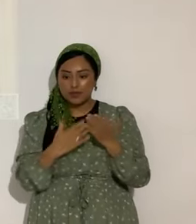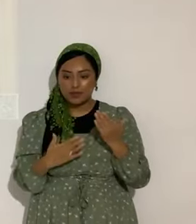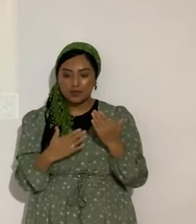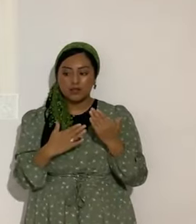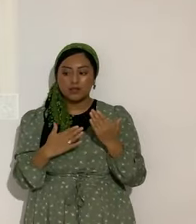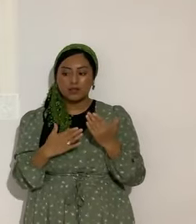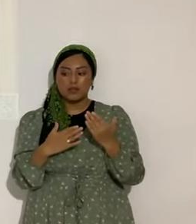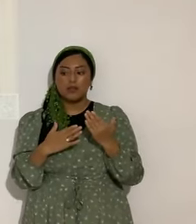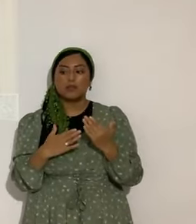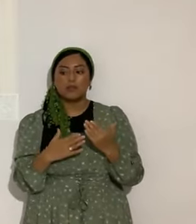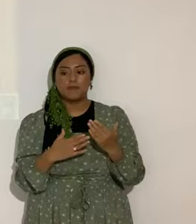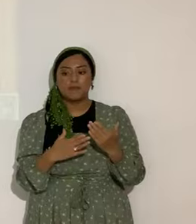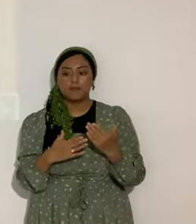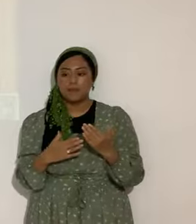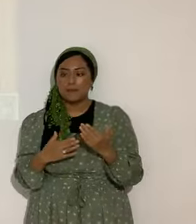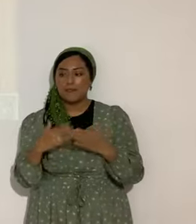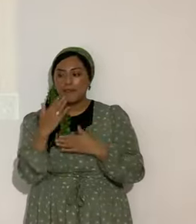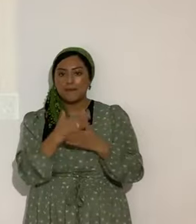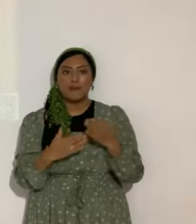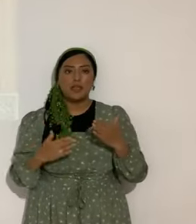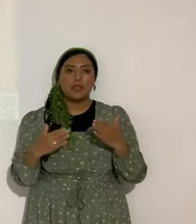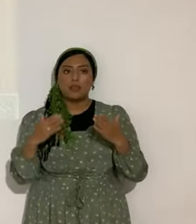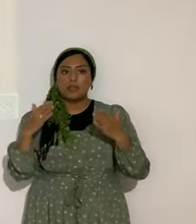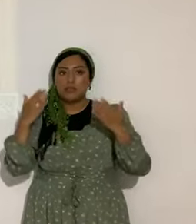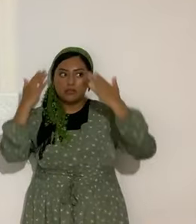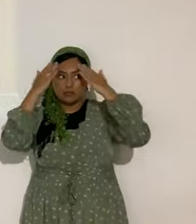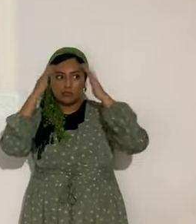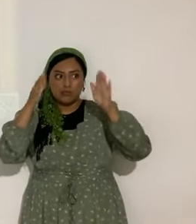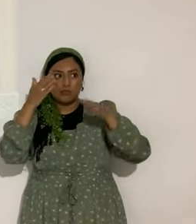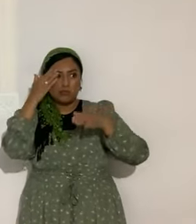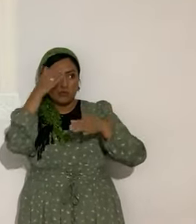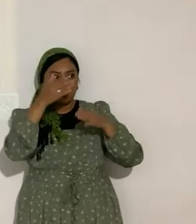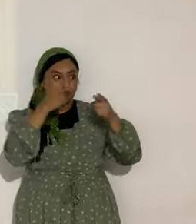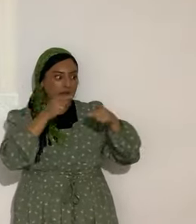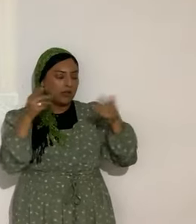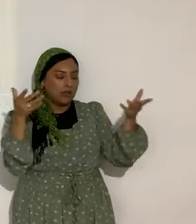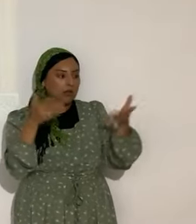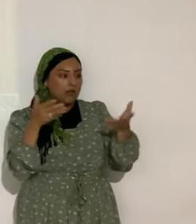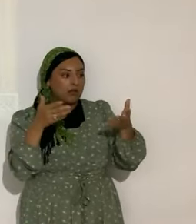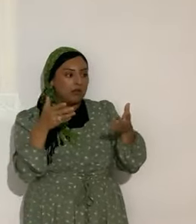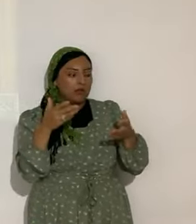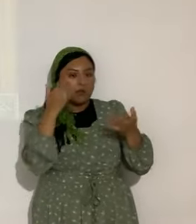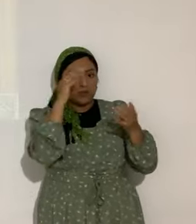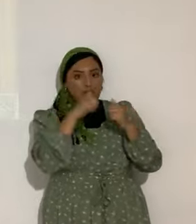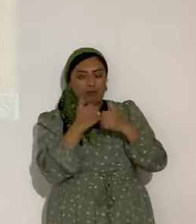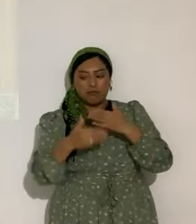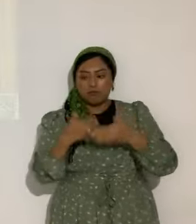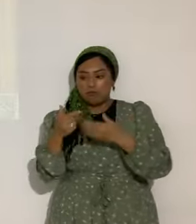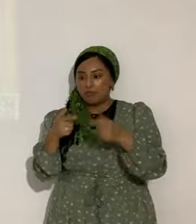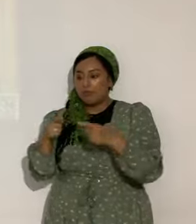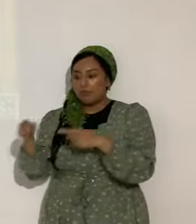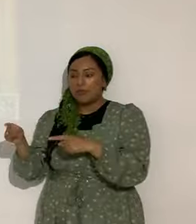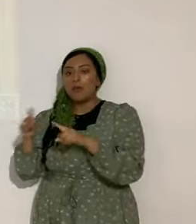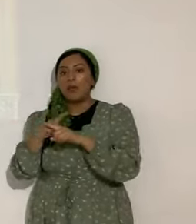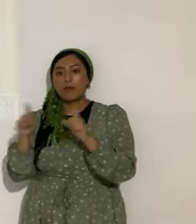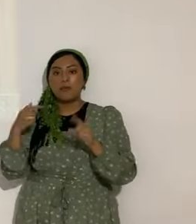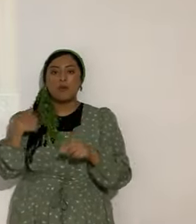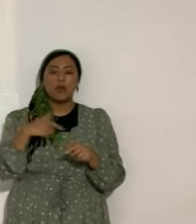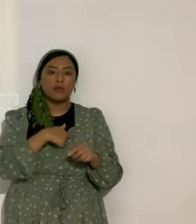incertidumbre o mucha incertidumbre porque no sabemos cómo van a ir las cosas. Pero sabemos muchas cosas